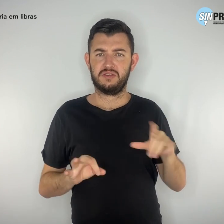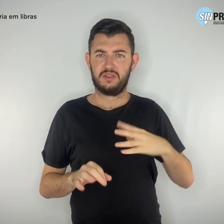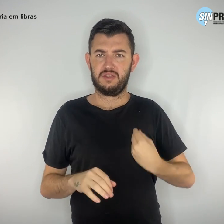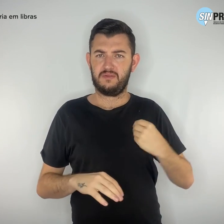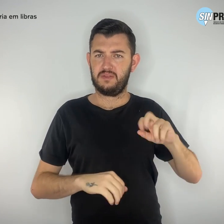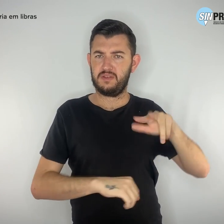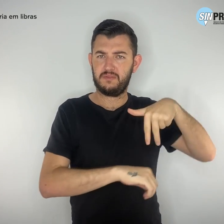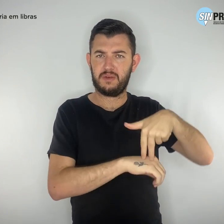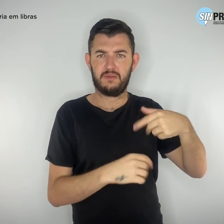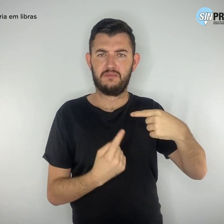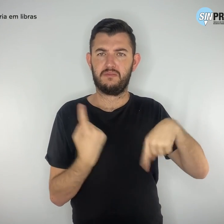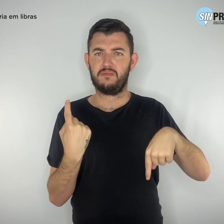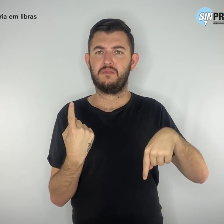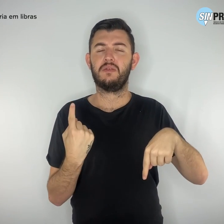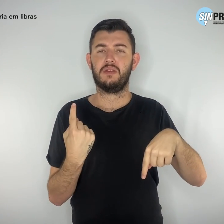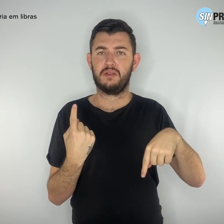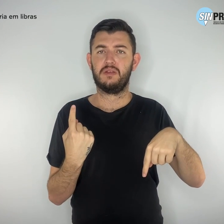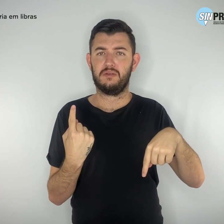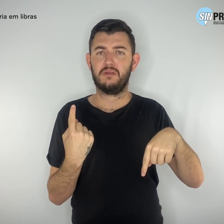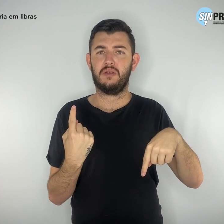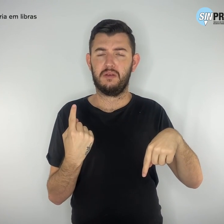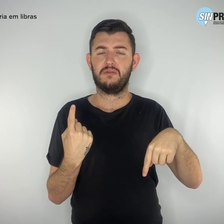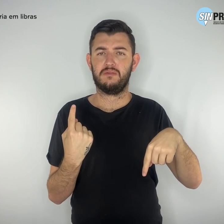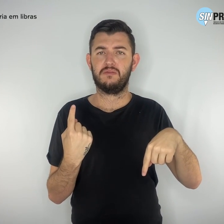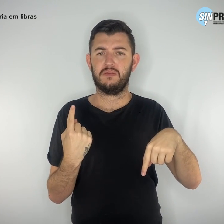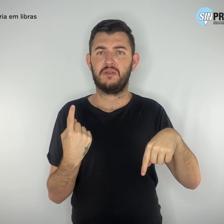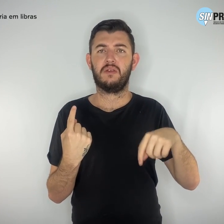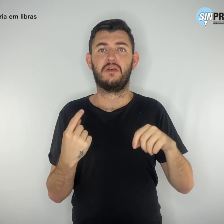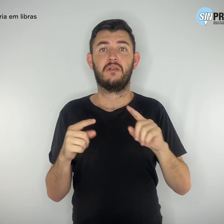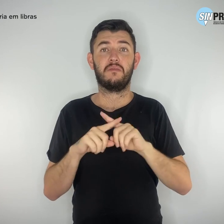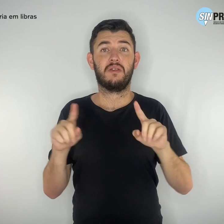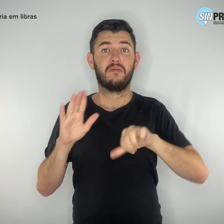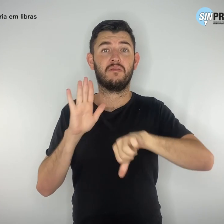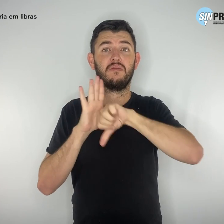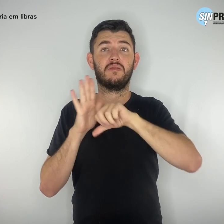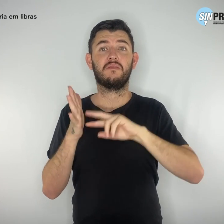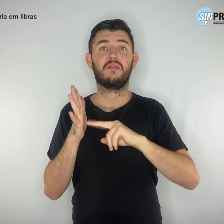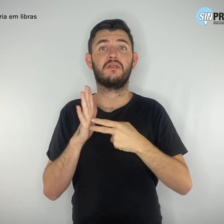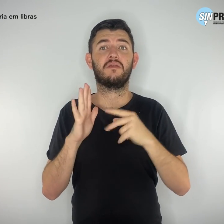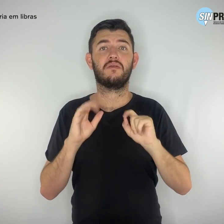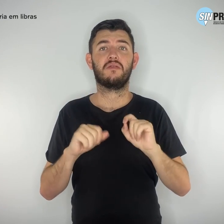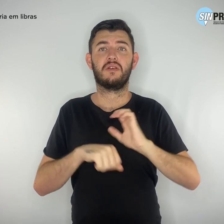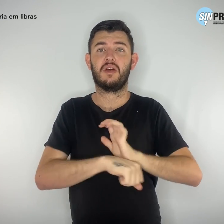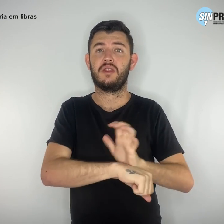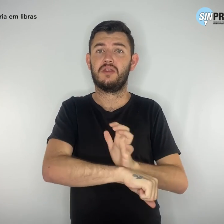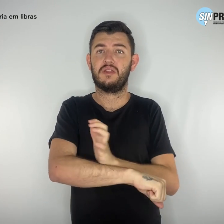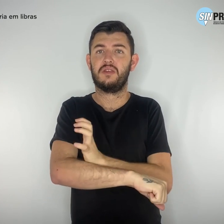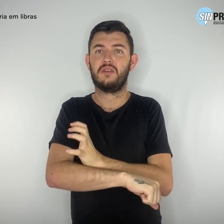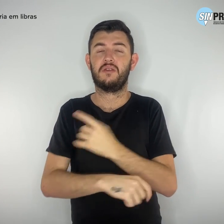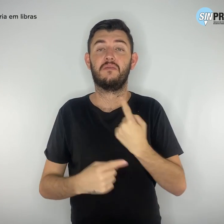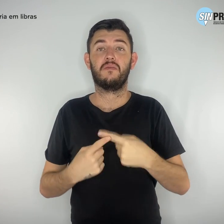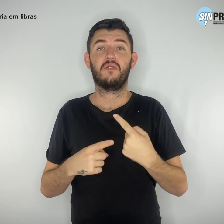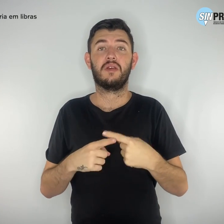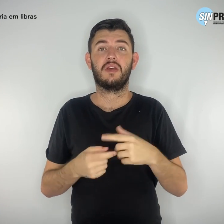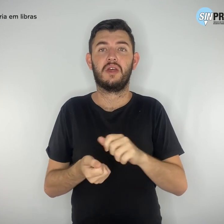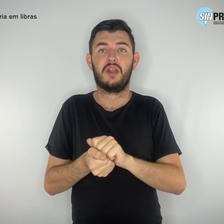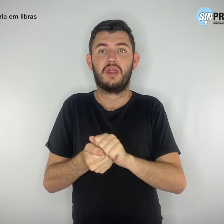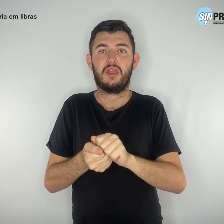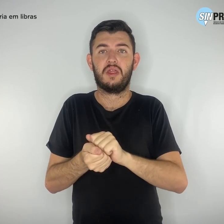carreira magistério. É um crime de racismo porque ele usou a palha de aço da marca Bombril,